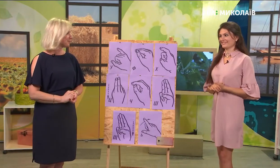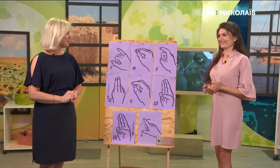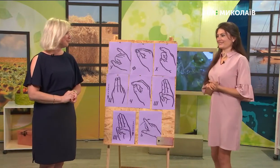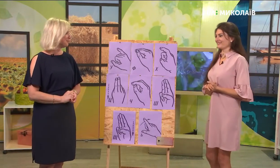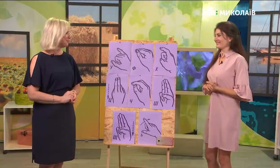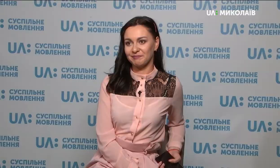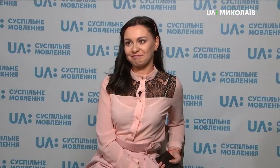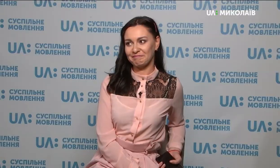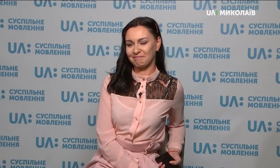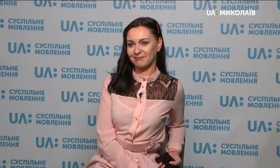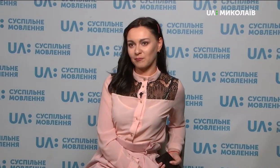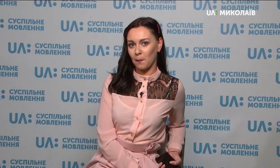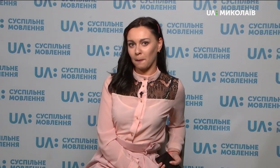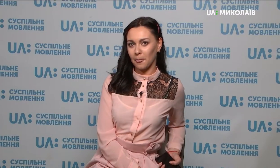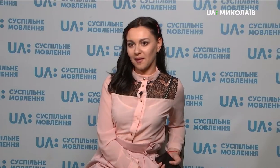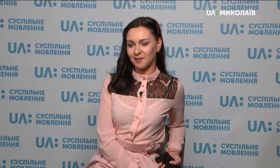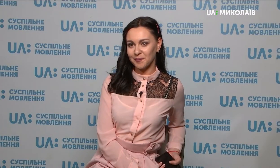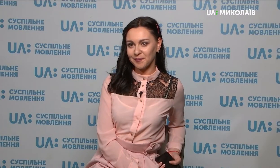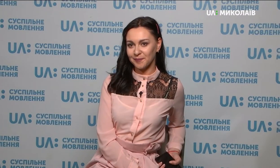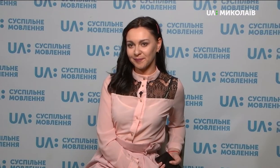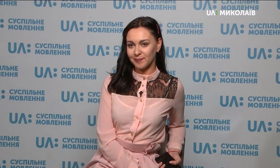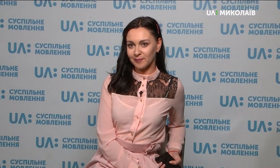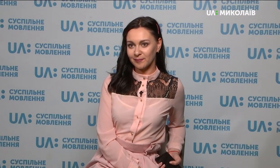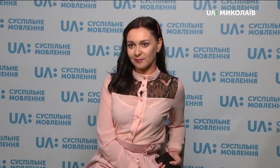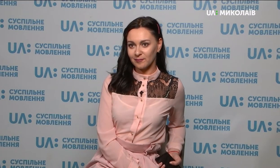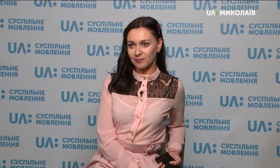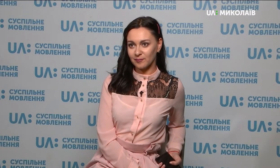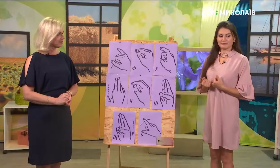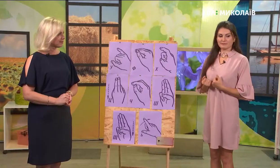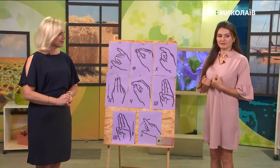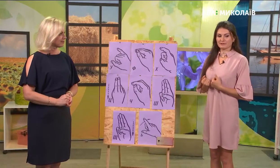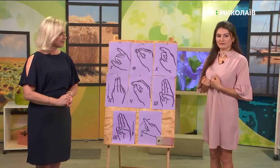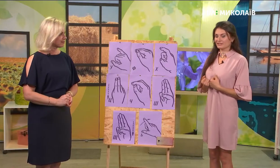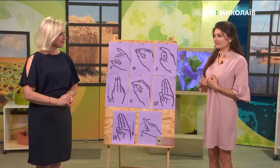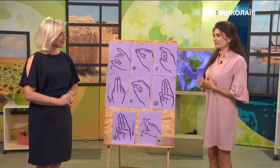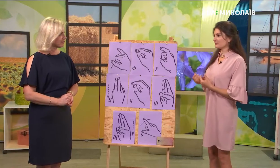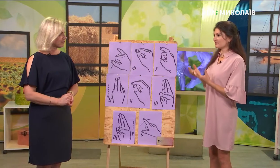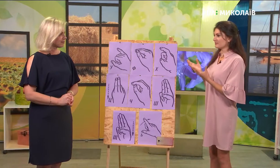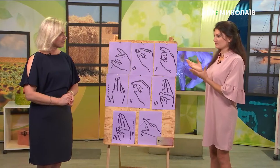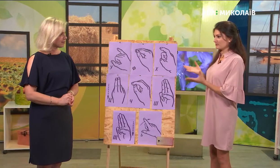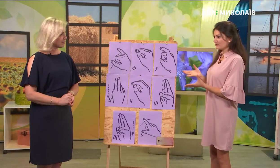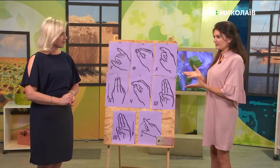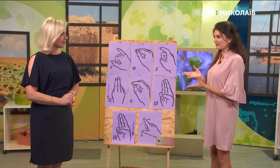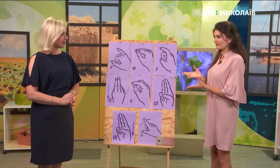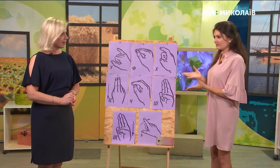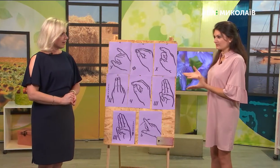Круто. Ну а саме, що виконали помилку, це, мабуть, зрозуміють лише ті, хто дійсно спілкується такою